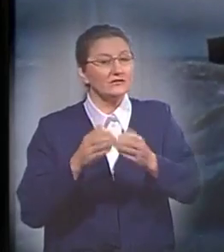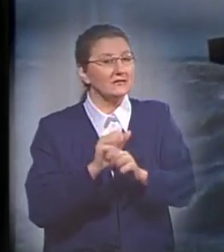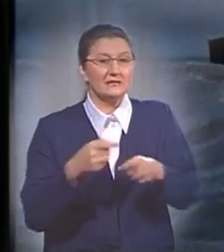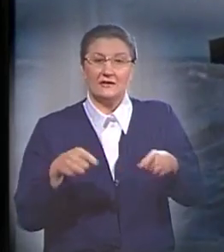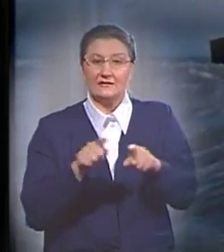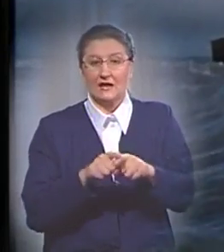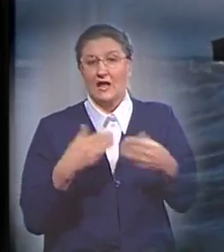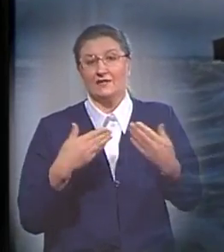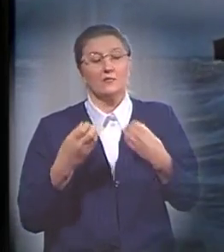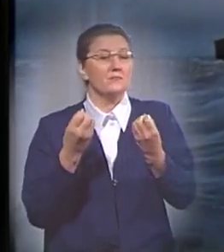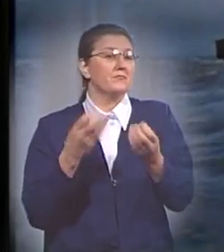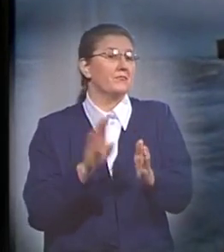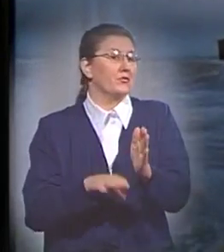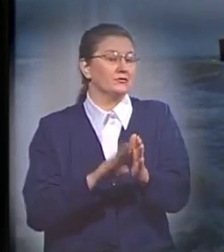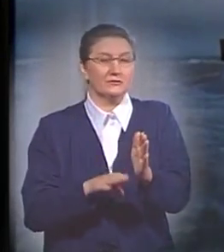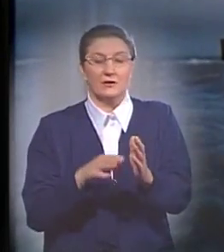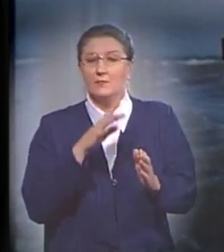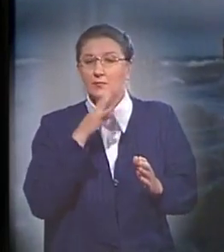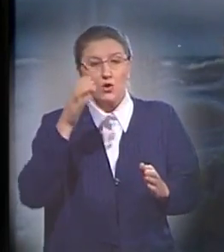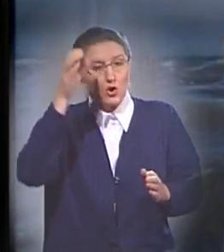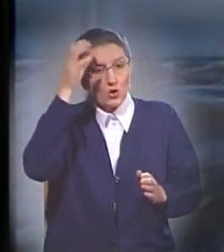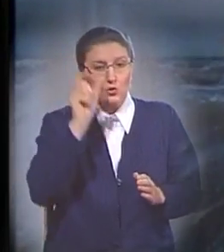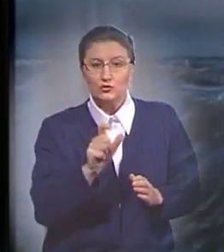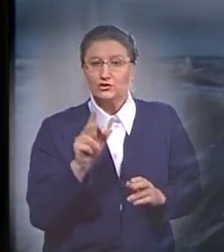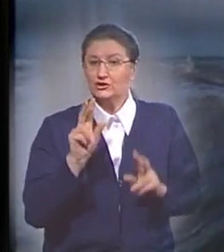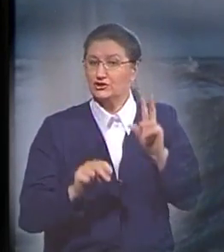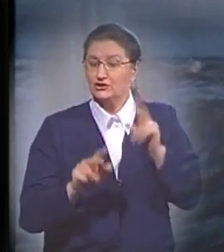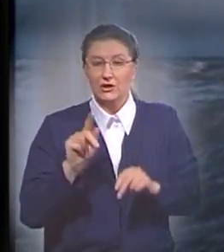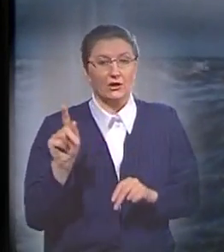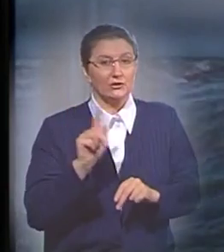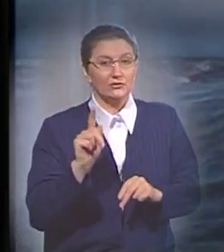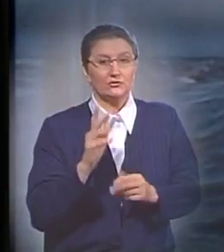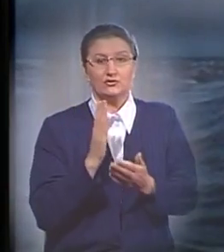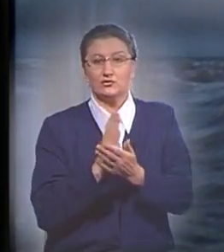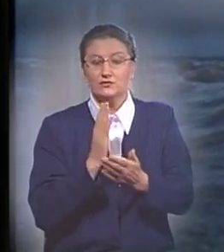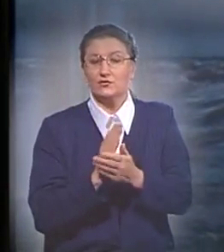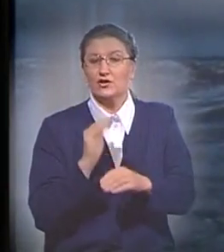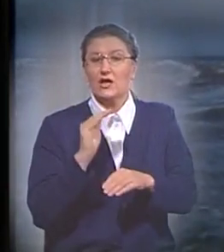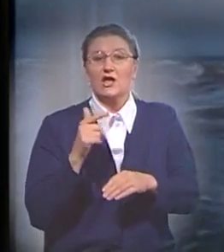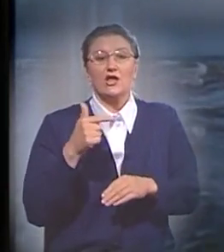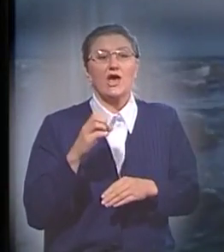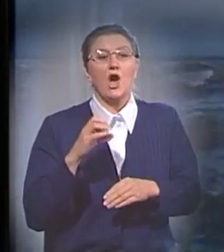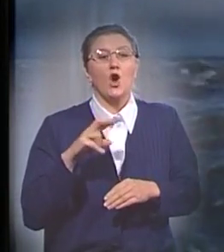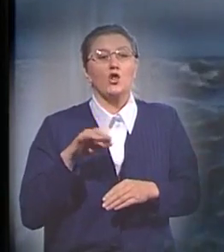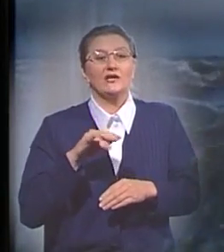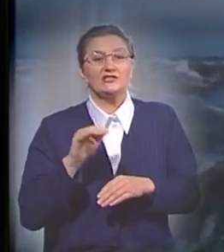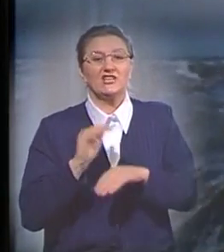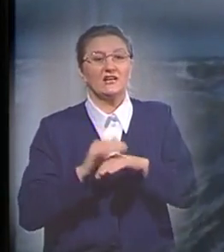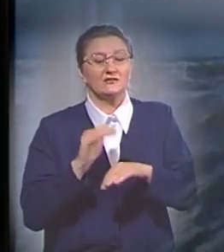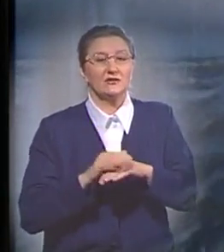просто. Все большее число ученых считает, что существуют геологические доказательства, что всемирный потоп, описанный